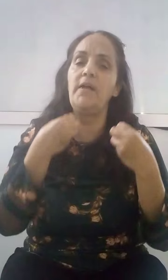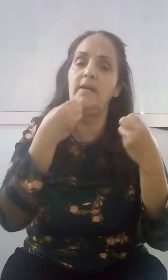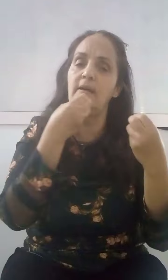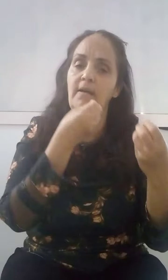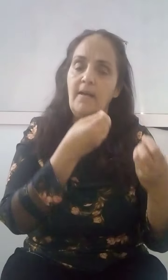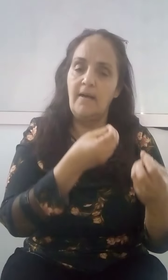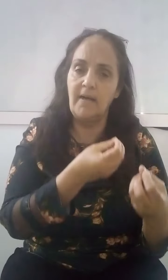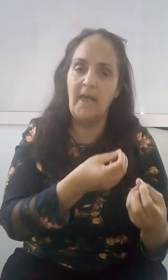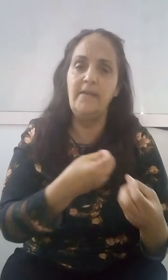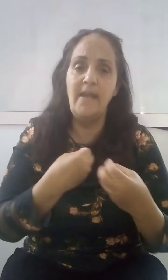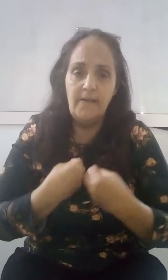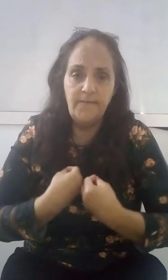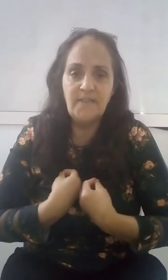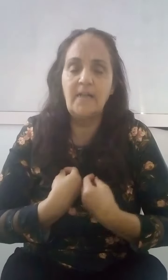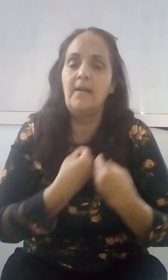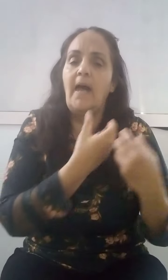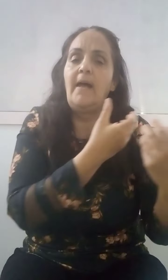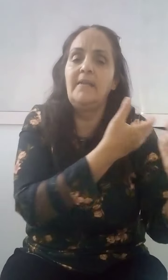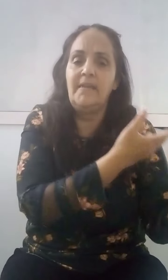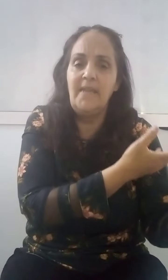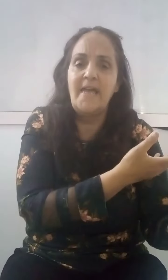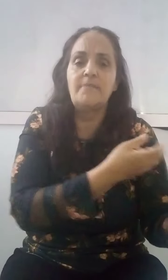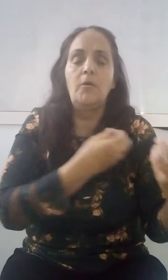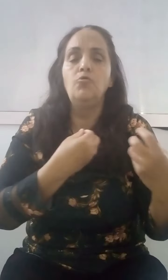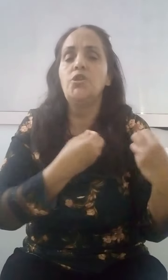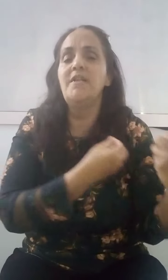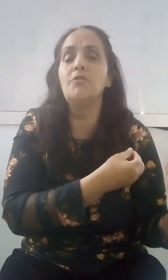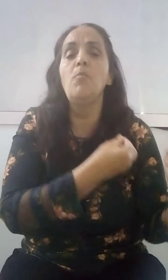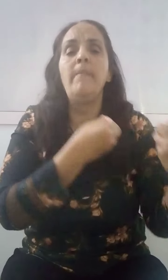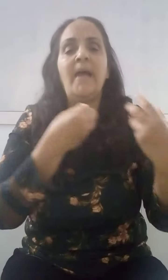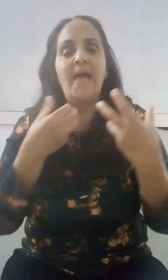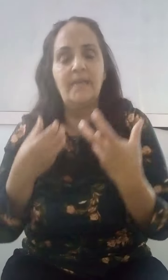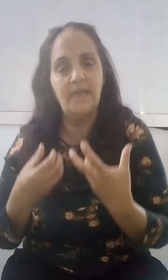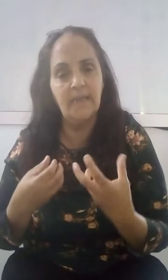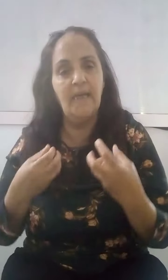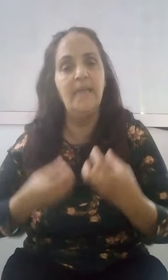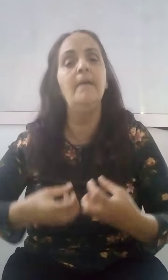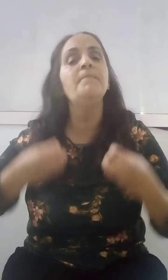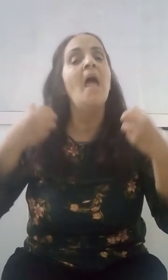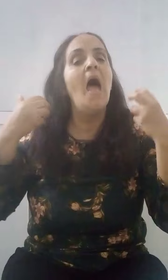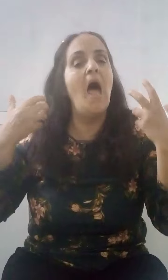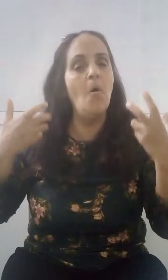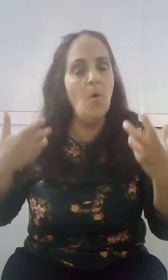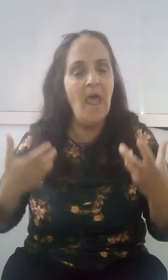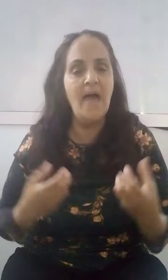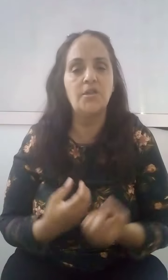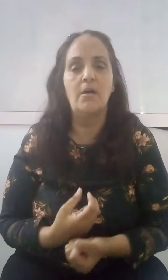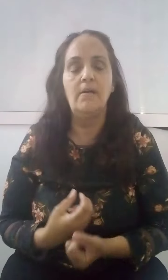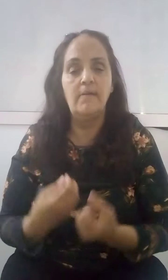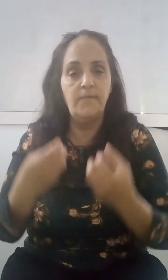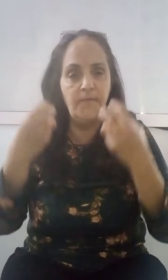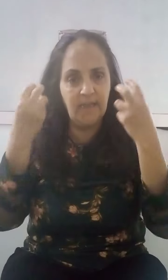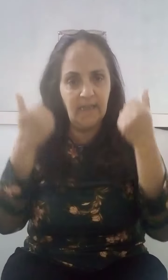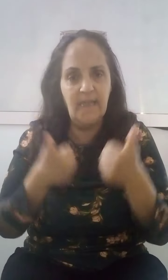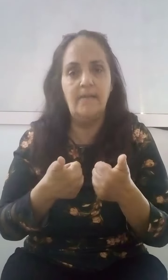نفسك عند الناس لا يكون لديك أول شيء فكريا